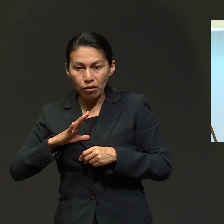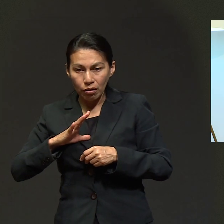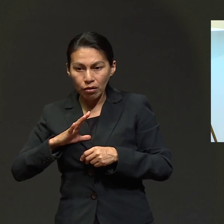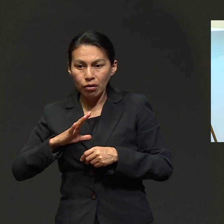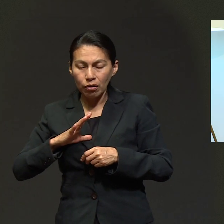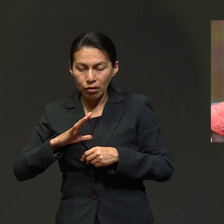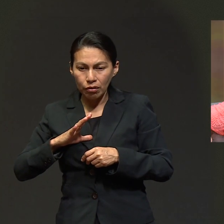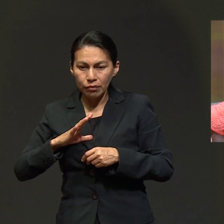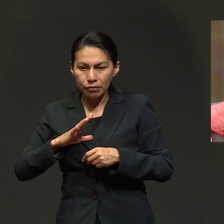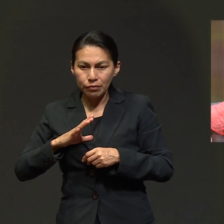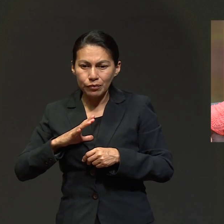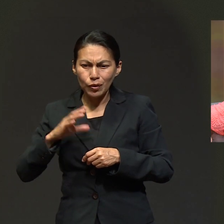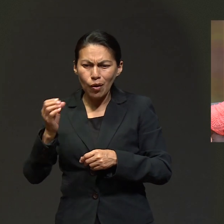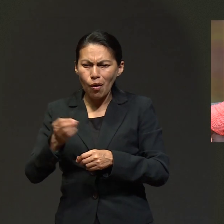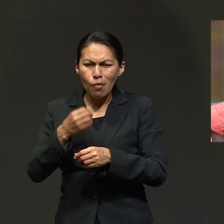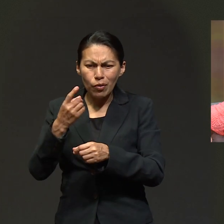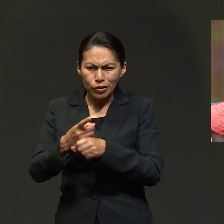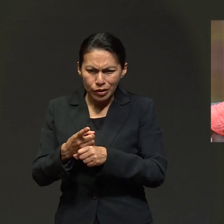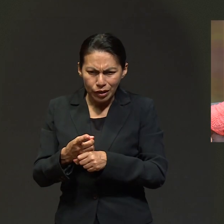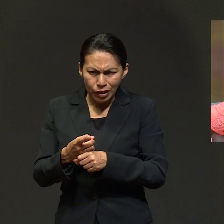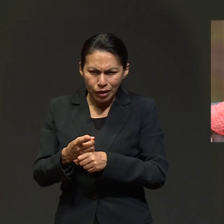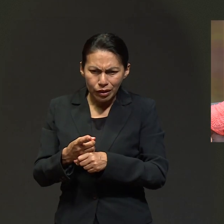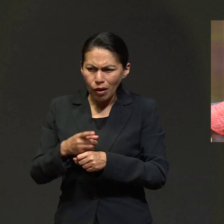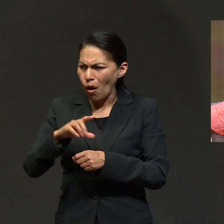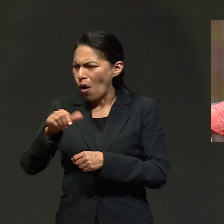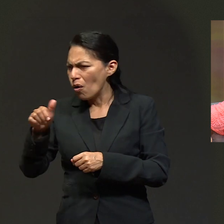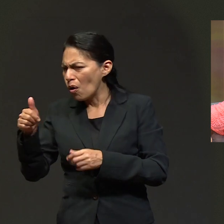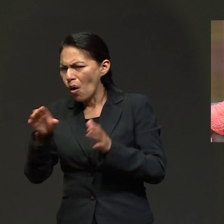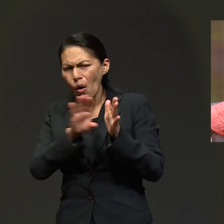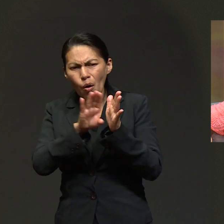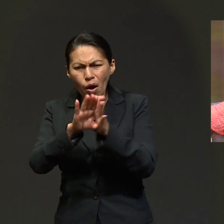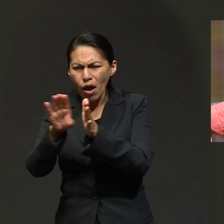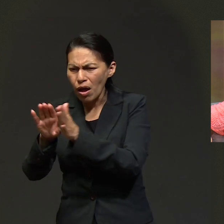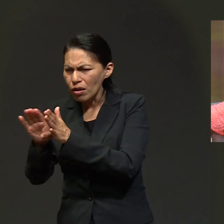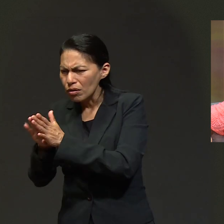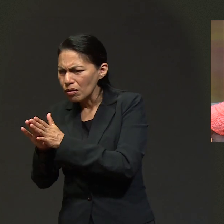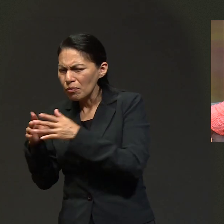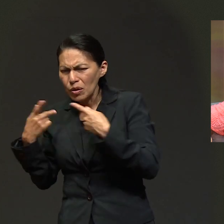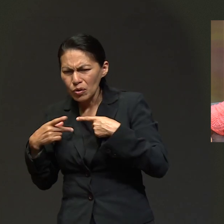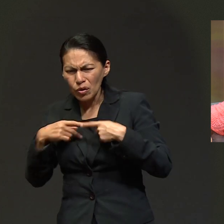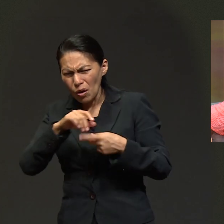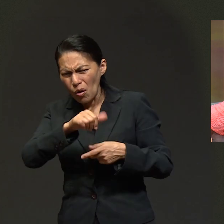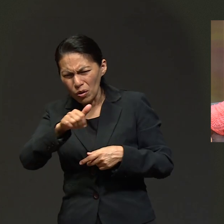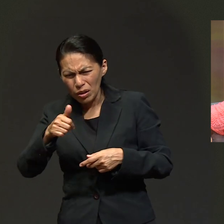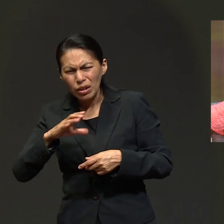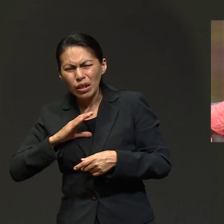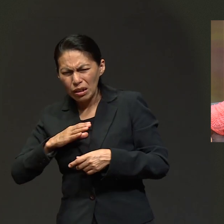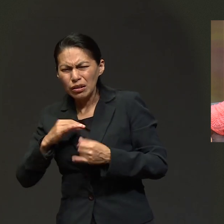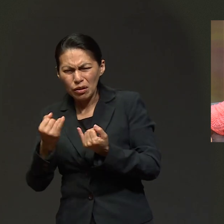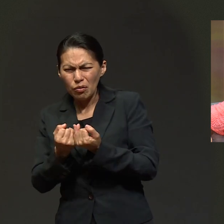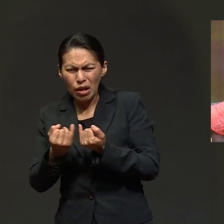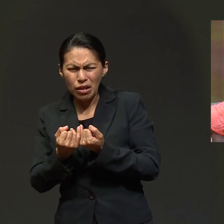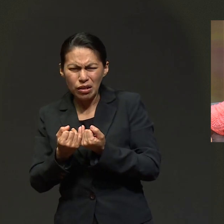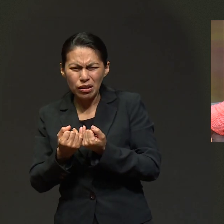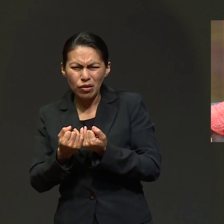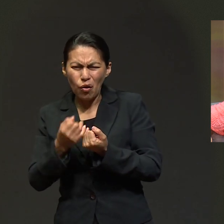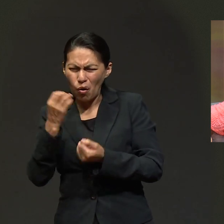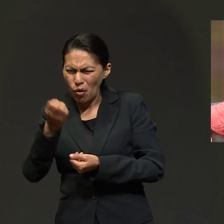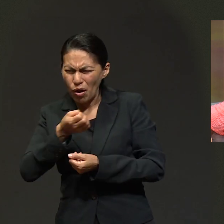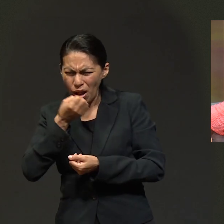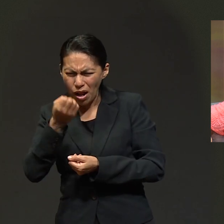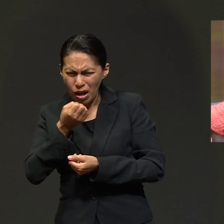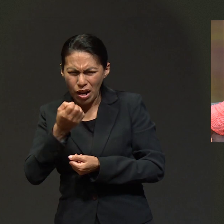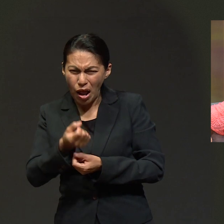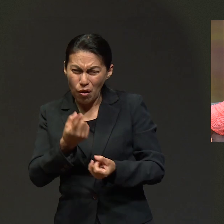Gloria. existe. Porque tuve la oportunidad de visitar otros cuartos, orar por otras personas que también